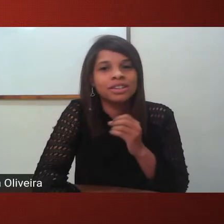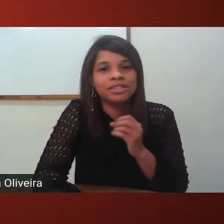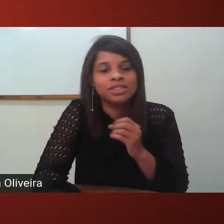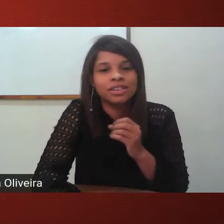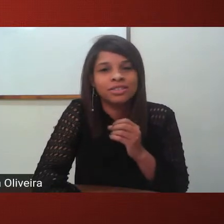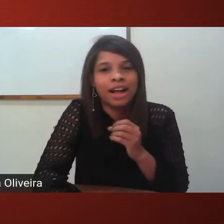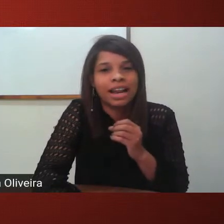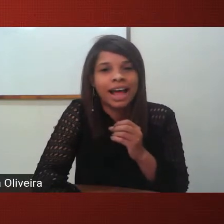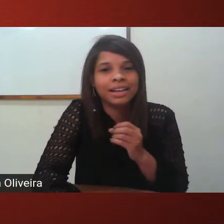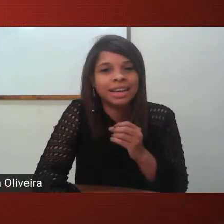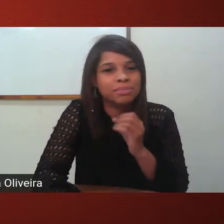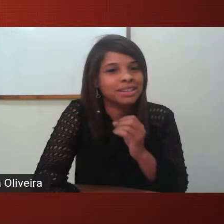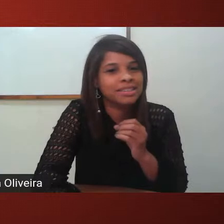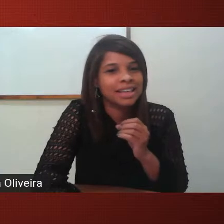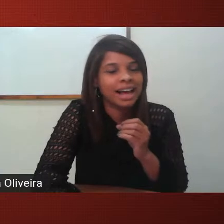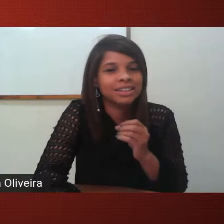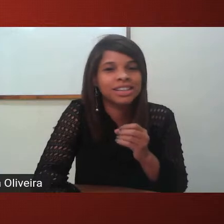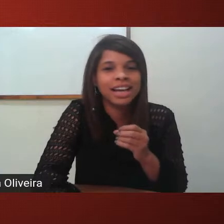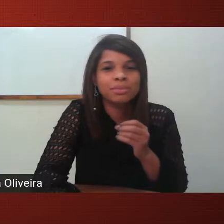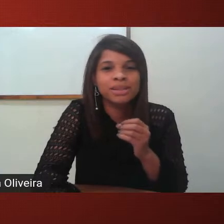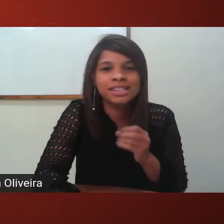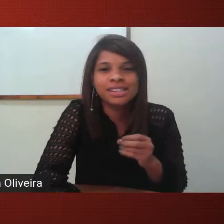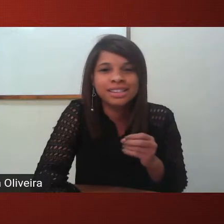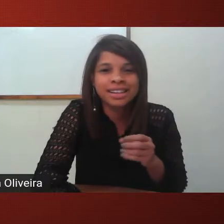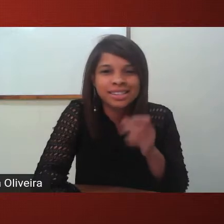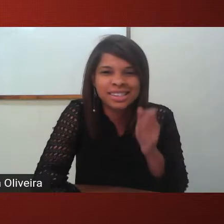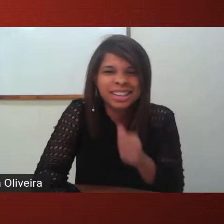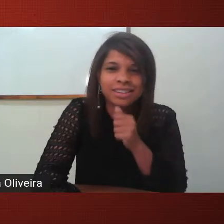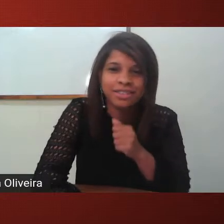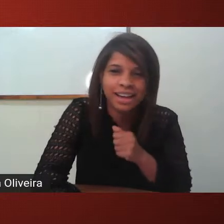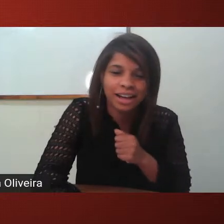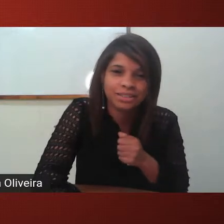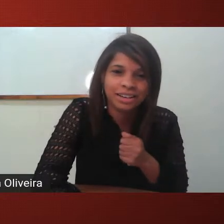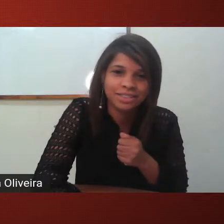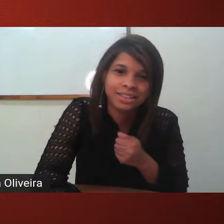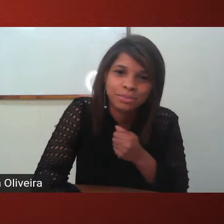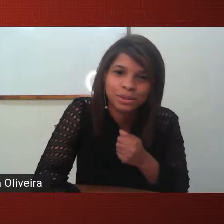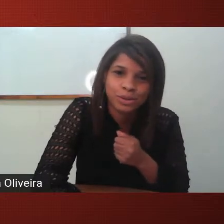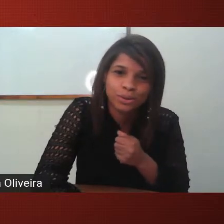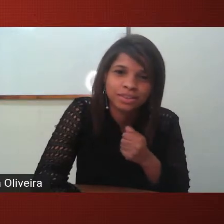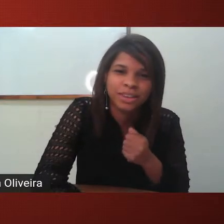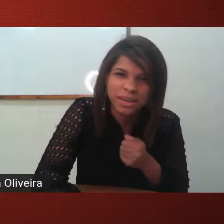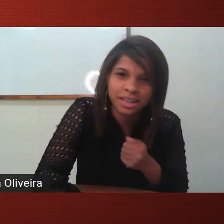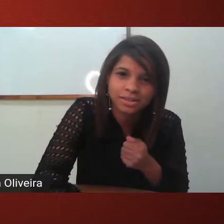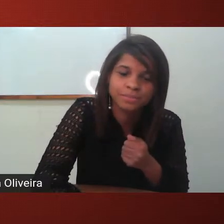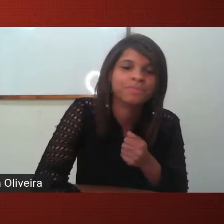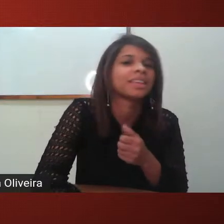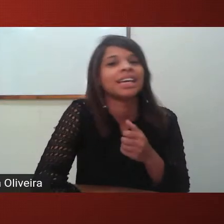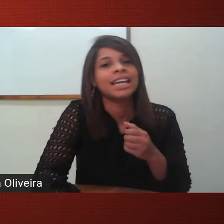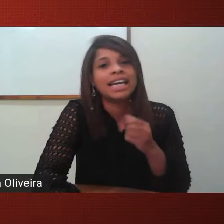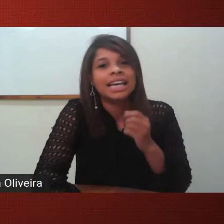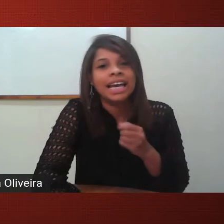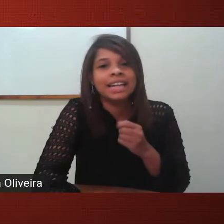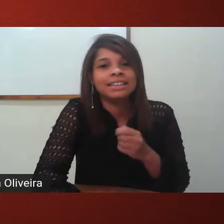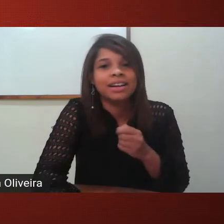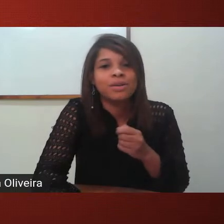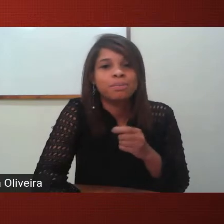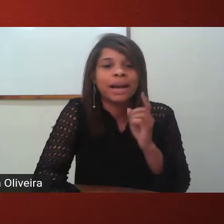falar que a aprendizagem ela precisa ter significado na vida da pessoa não é mesmo? e então pra